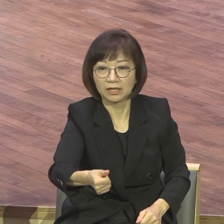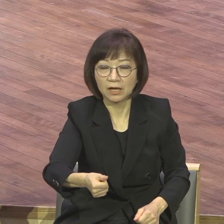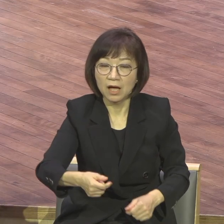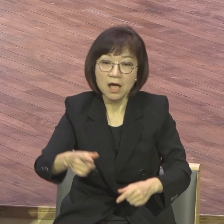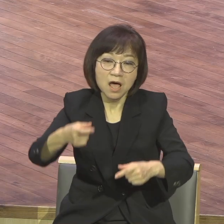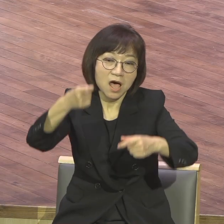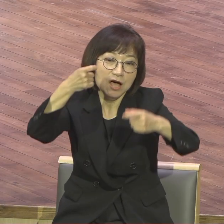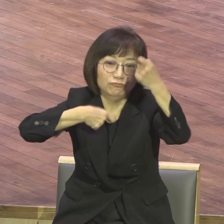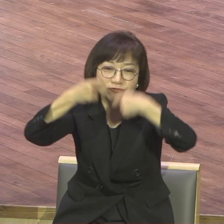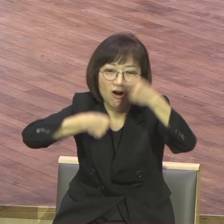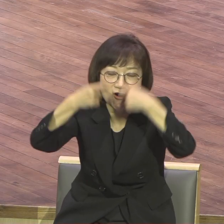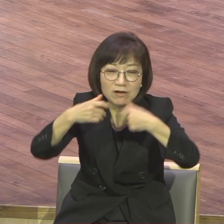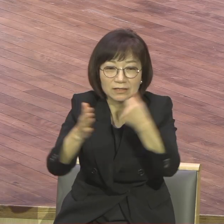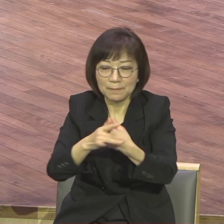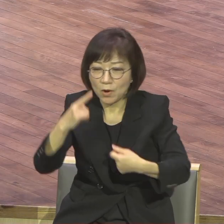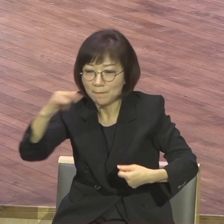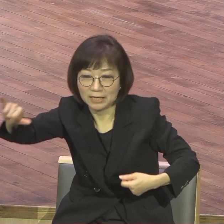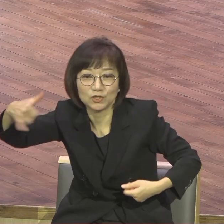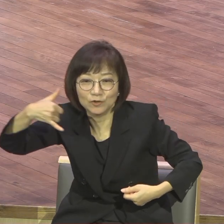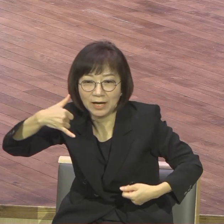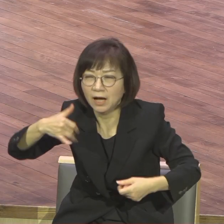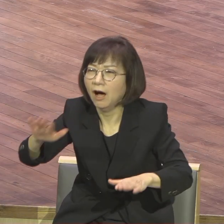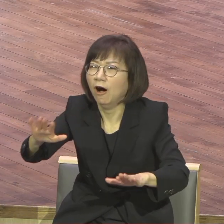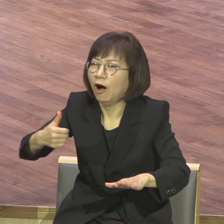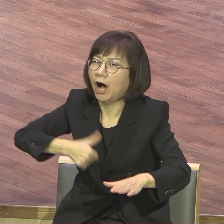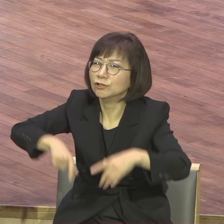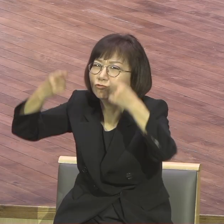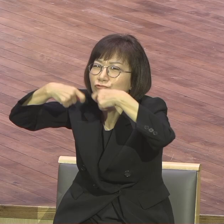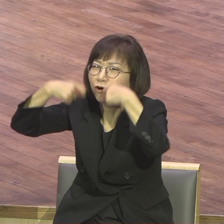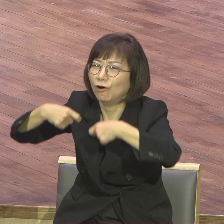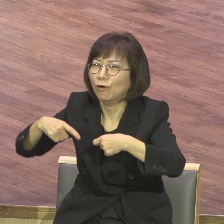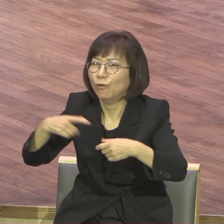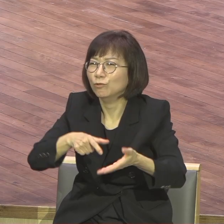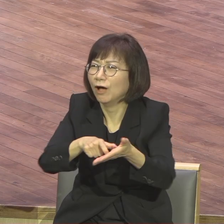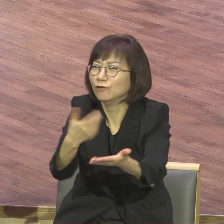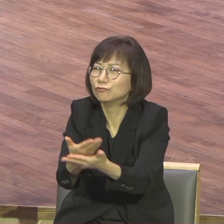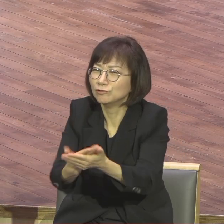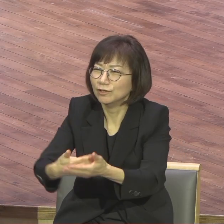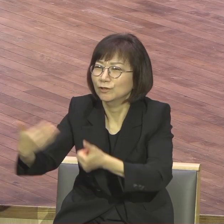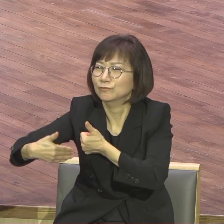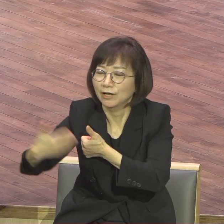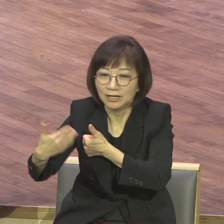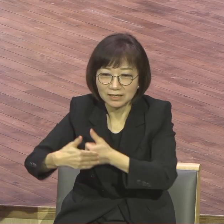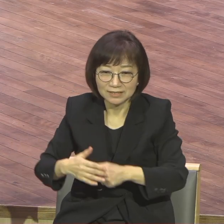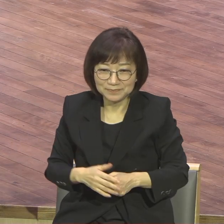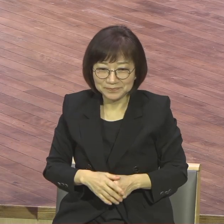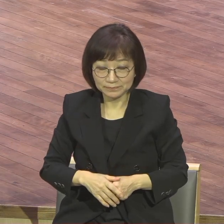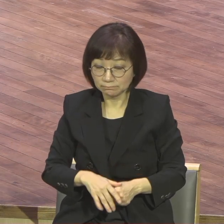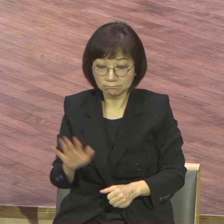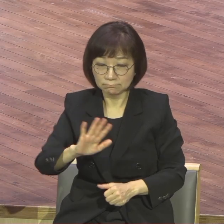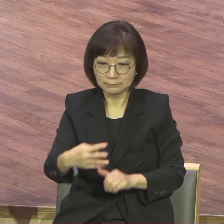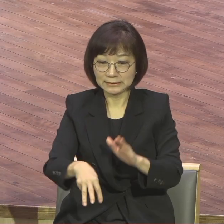어머니가 전화와가지고 우리 아들 울고 있는데 좀 넣어줄 수 없냐고 접수 끝났다고